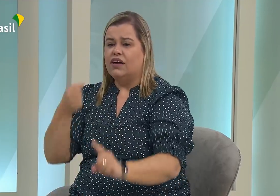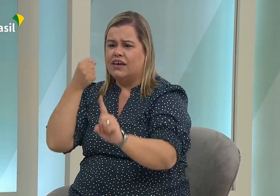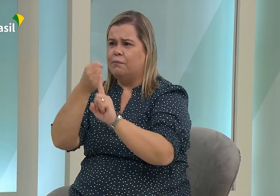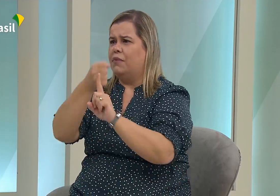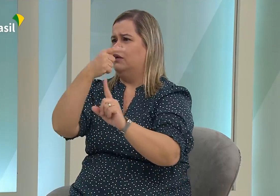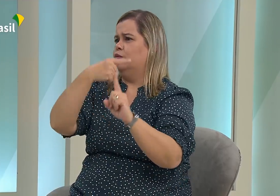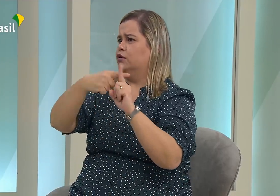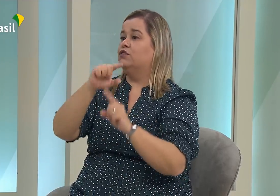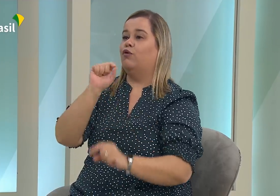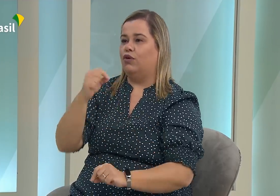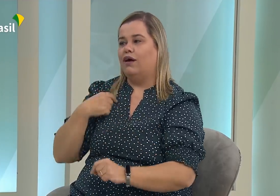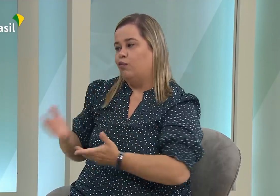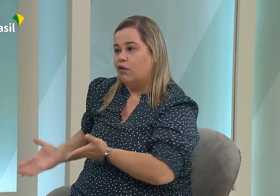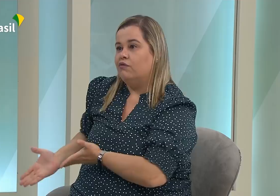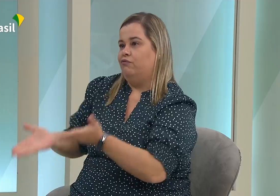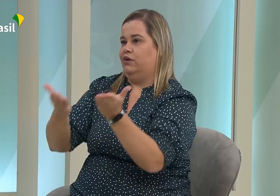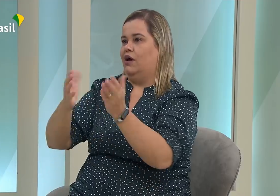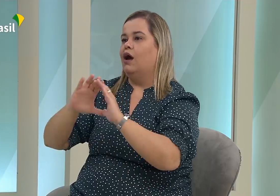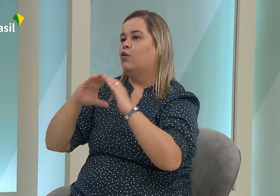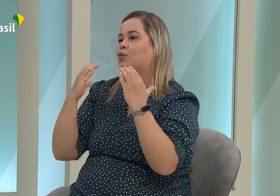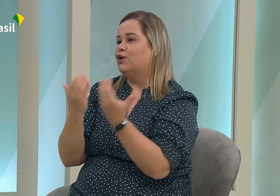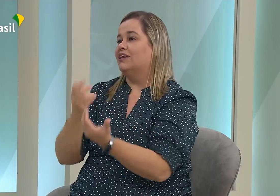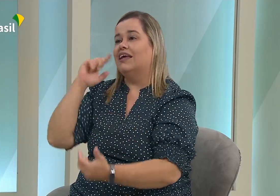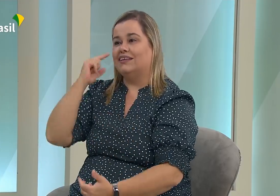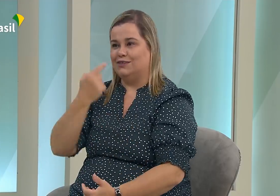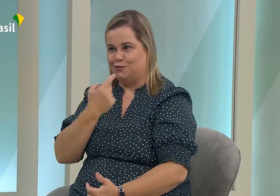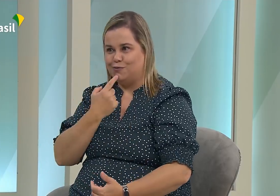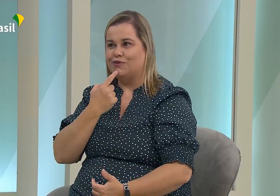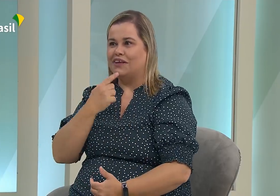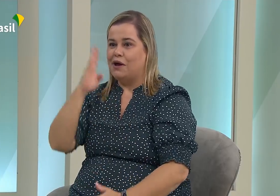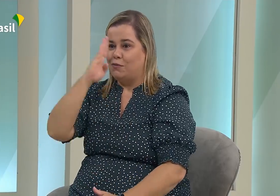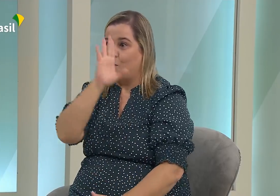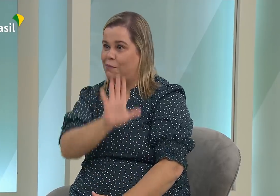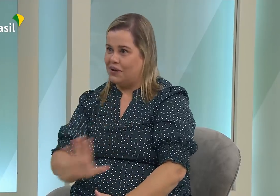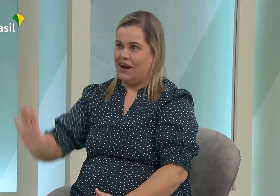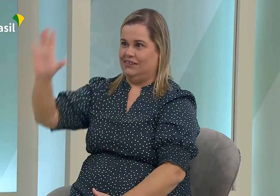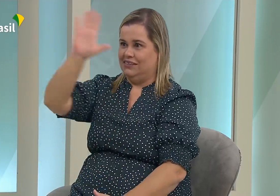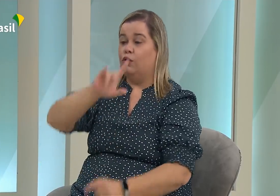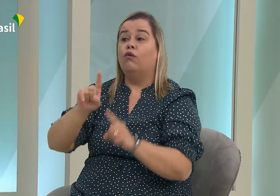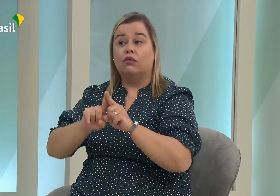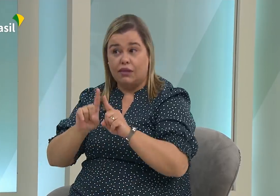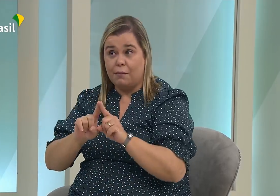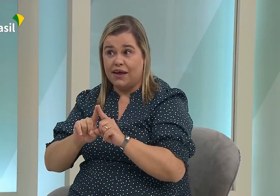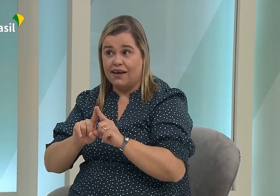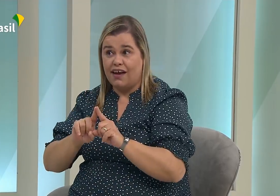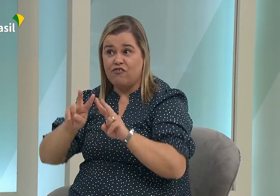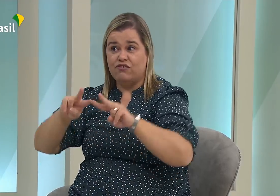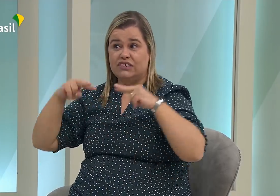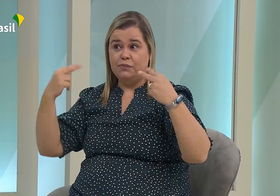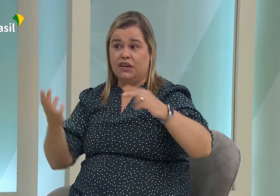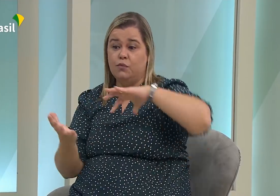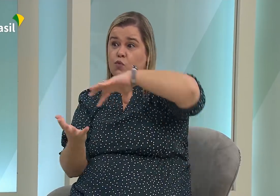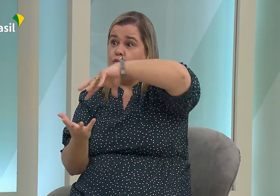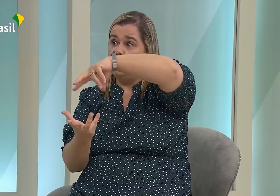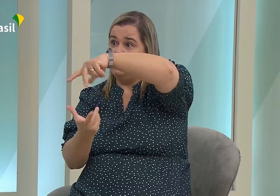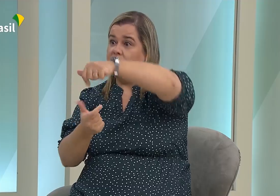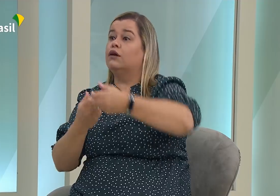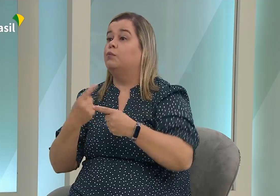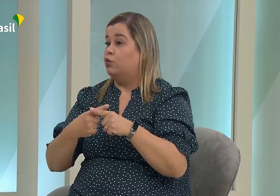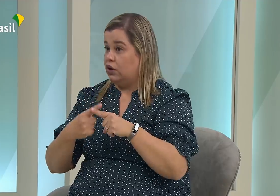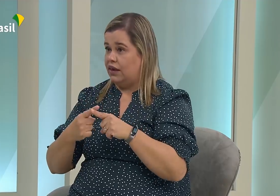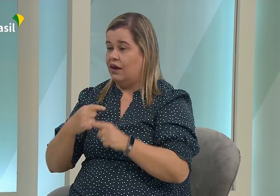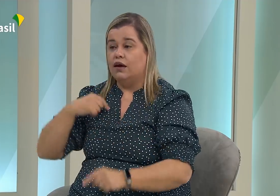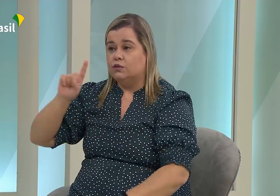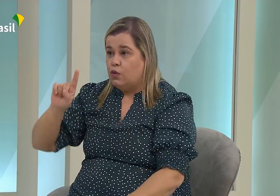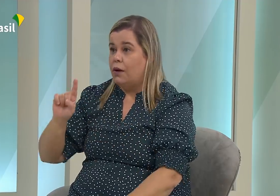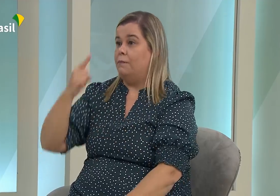tive vários impactos, positivos e negativos. E por que positivo e negativo? Positivo porque eu trouxe à comunidade surda também uma visibilidade no